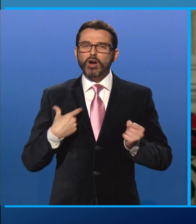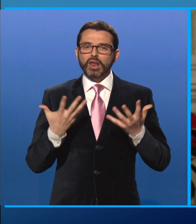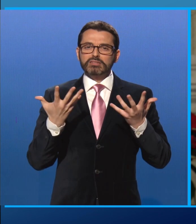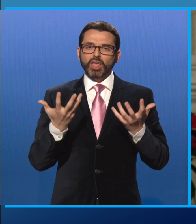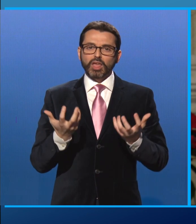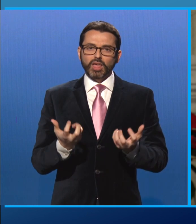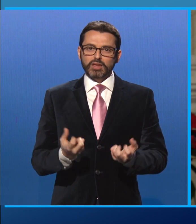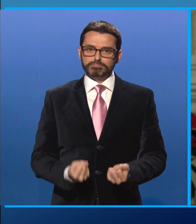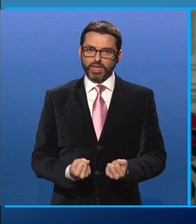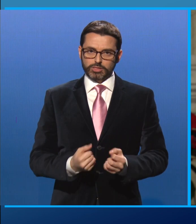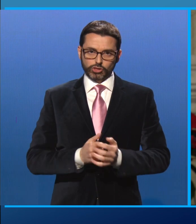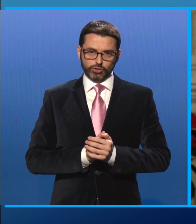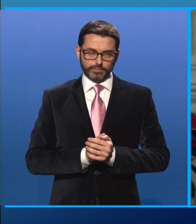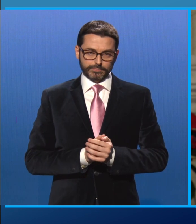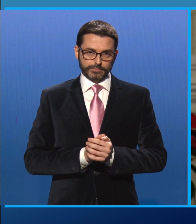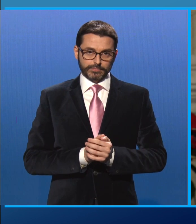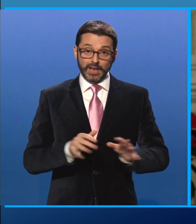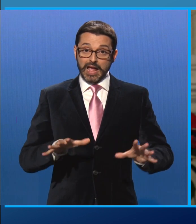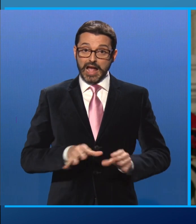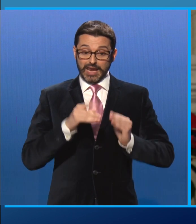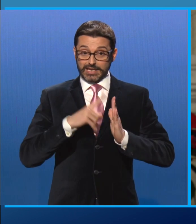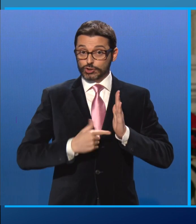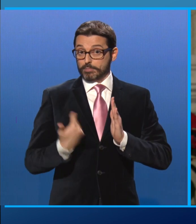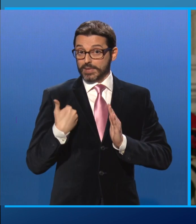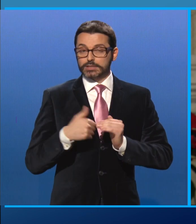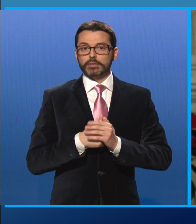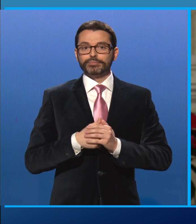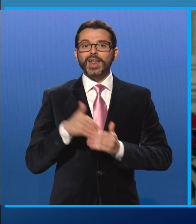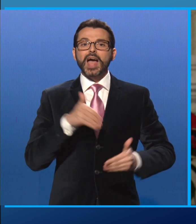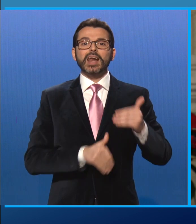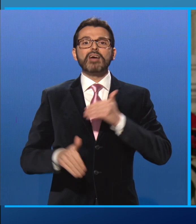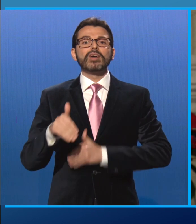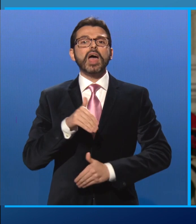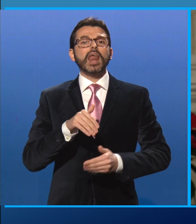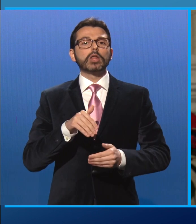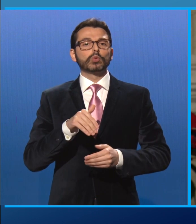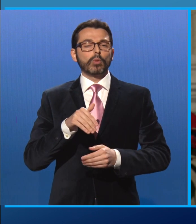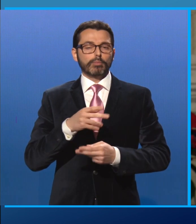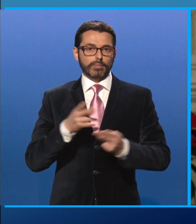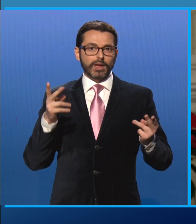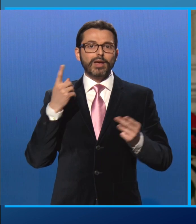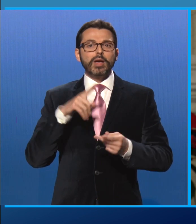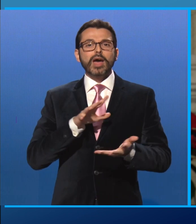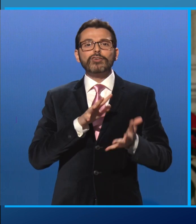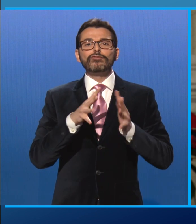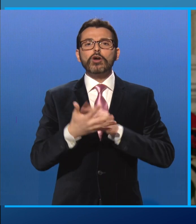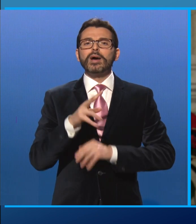All'inizio di questo mese si è esvolto il referendum sulla riforma della seconda parte della Costituzione, con alta